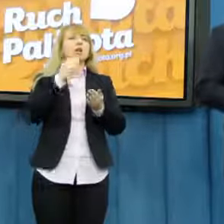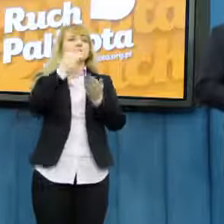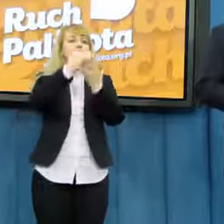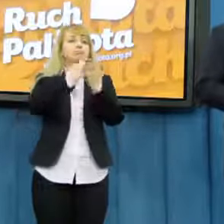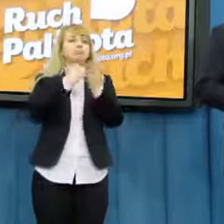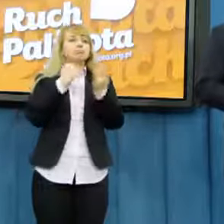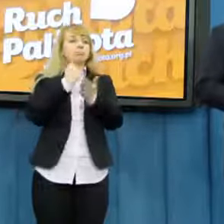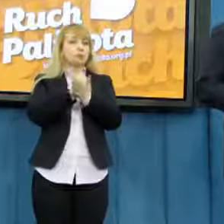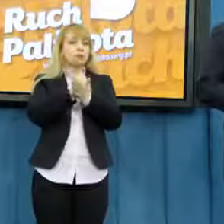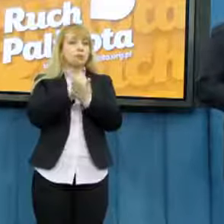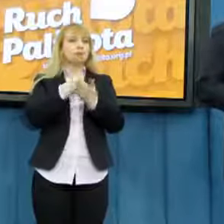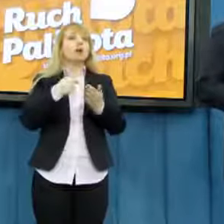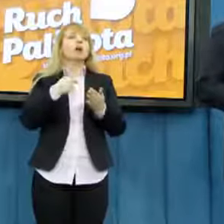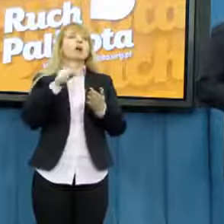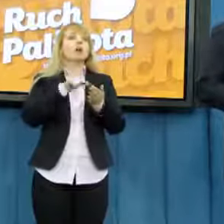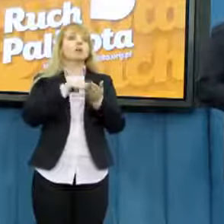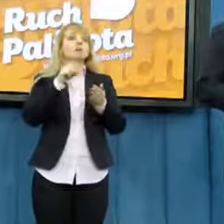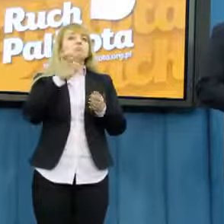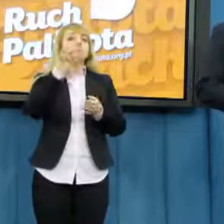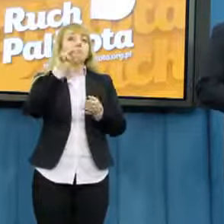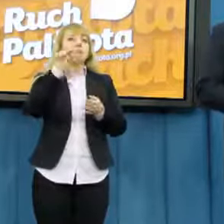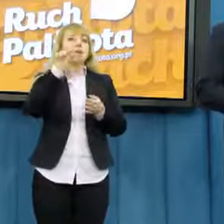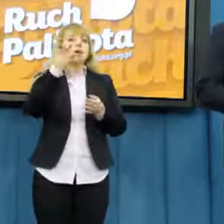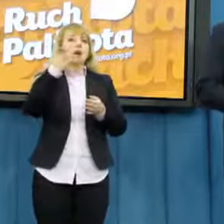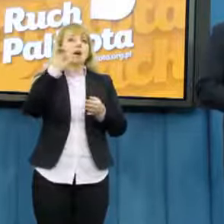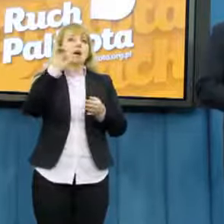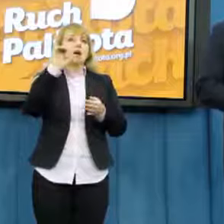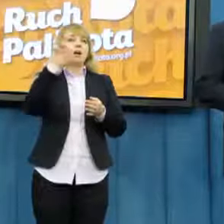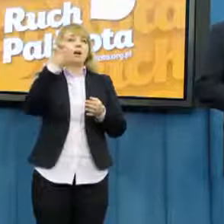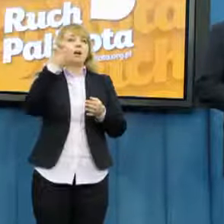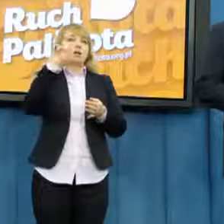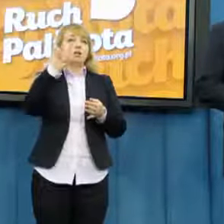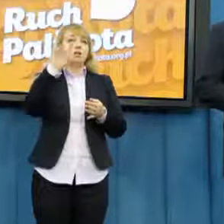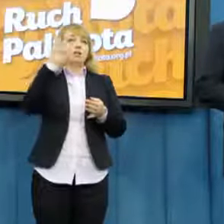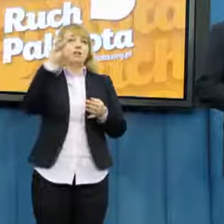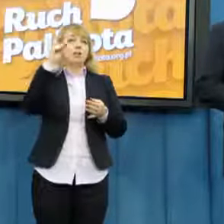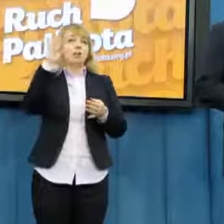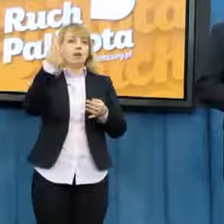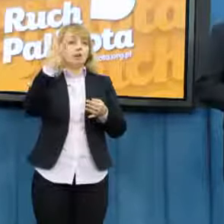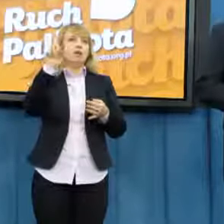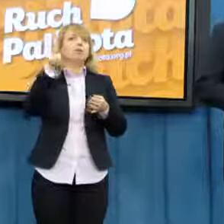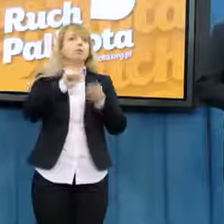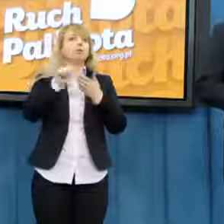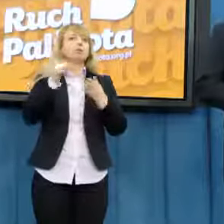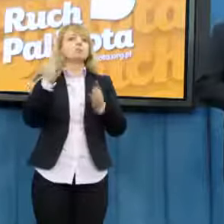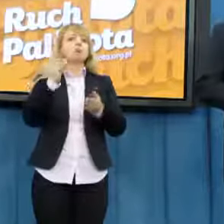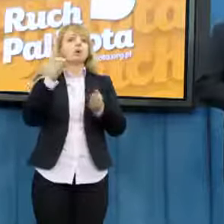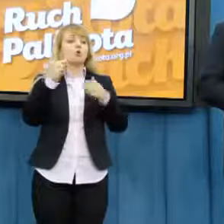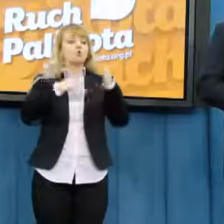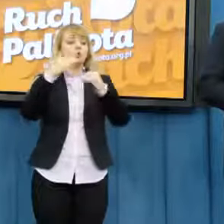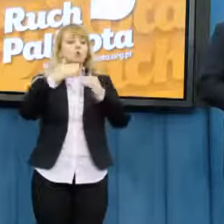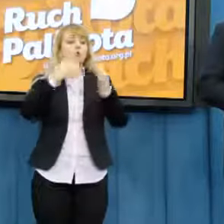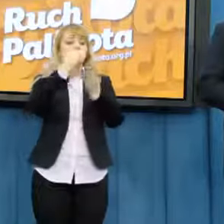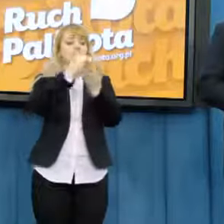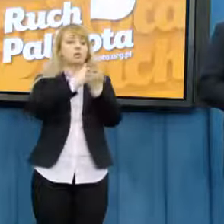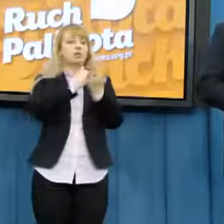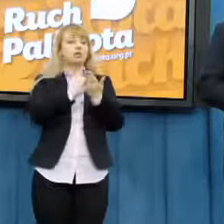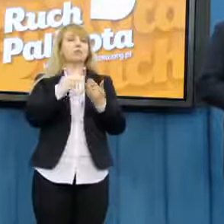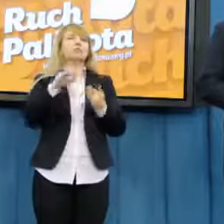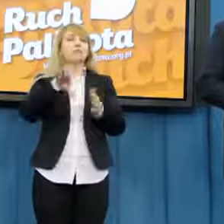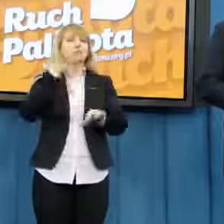podczas tworzenia list wyborczych oraz naprzemienność płci na listach